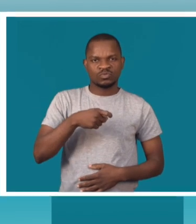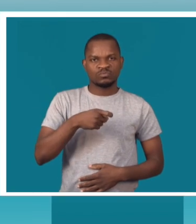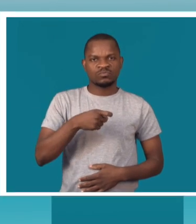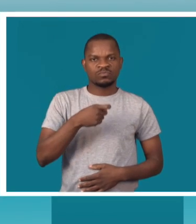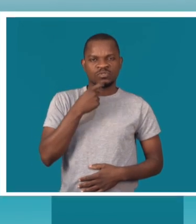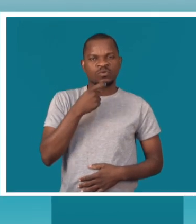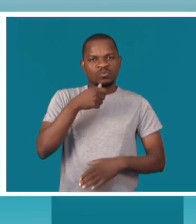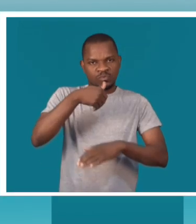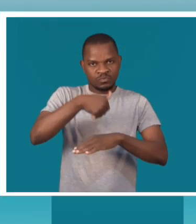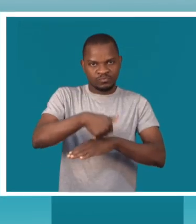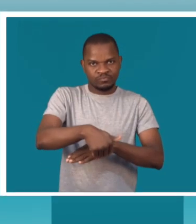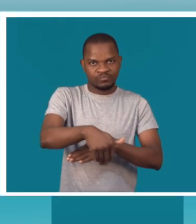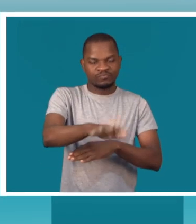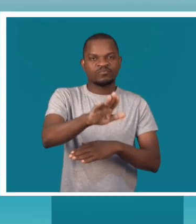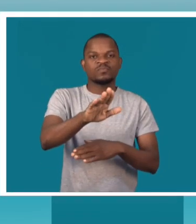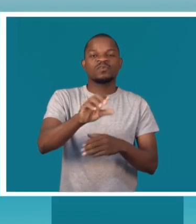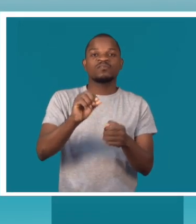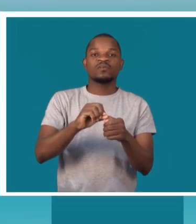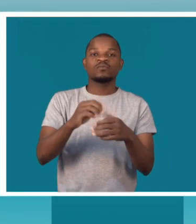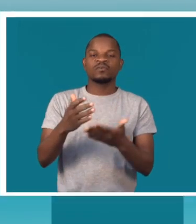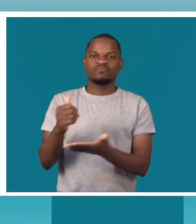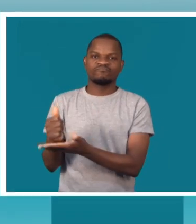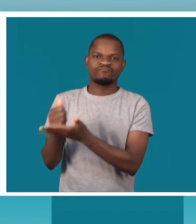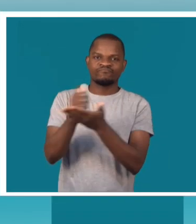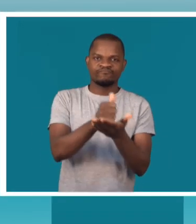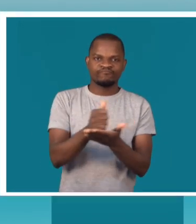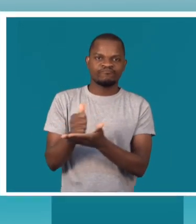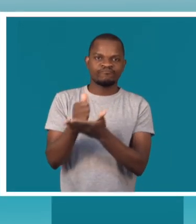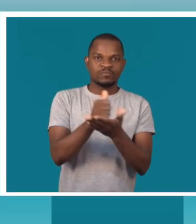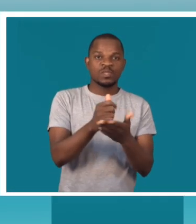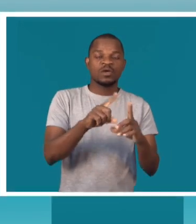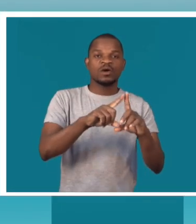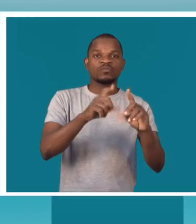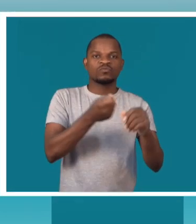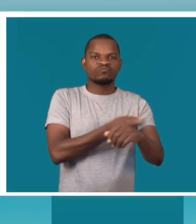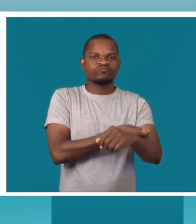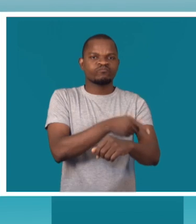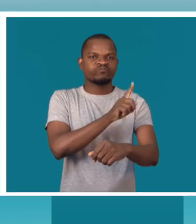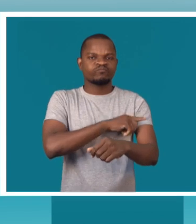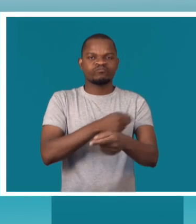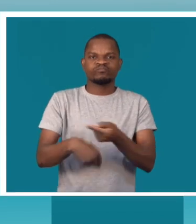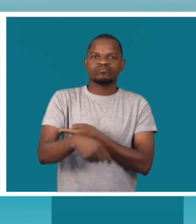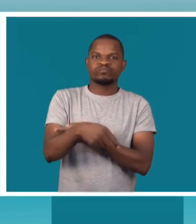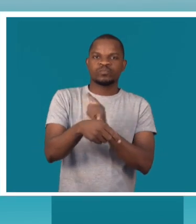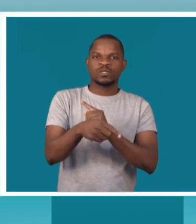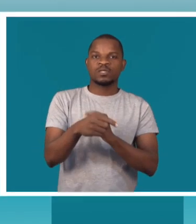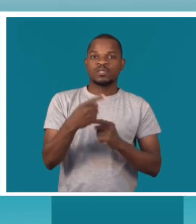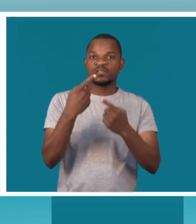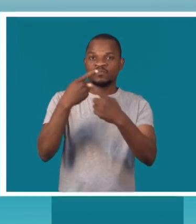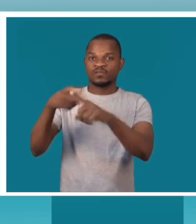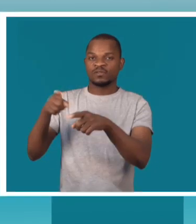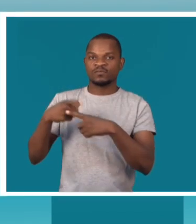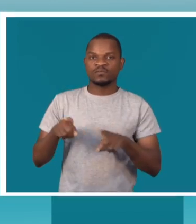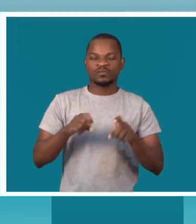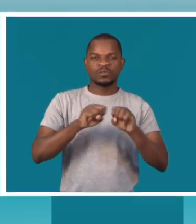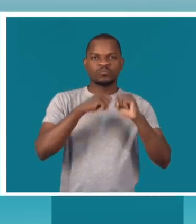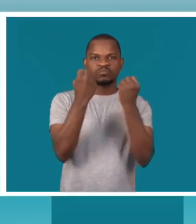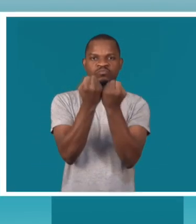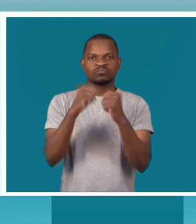compromisso em continuar a apoiar e fortalecimento das instituições governamentais